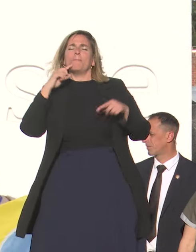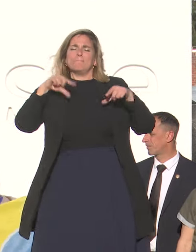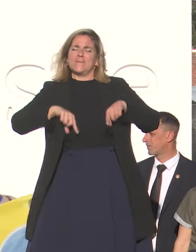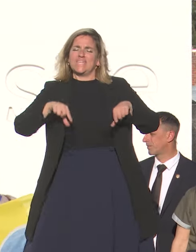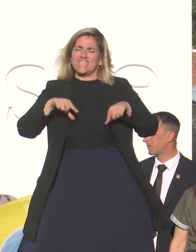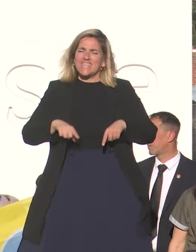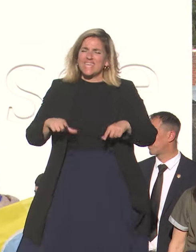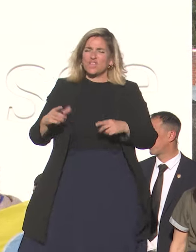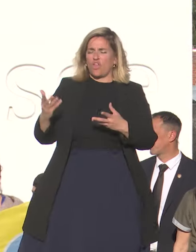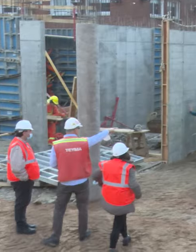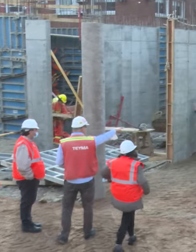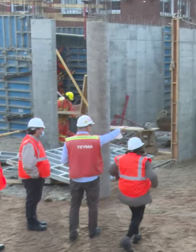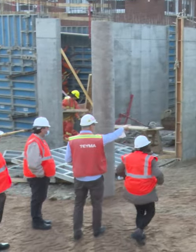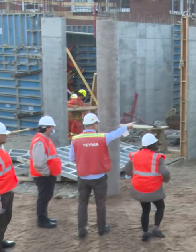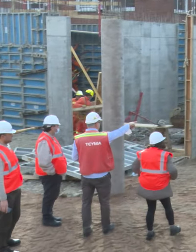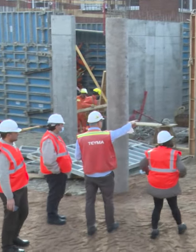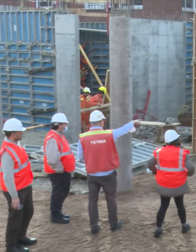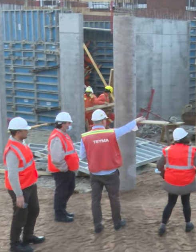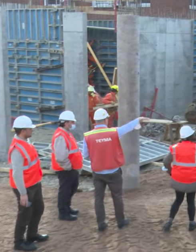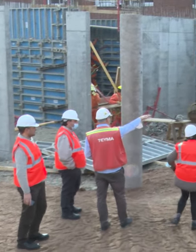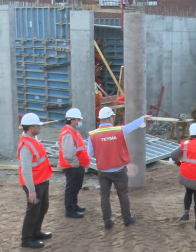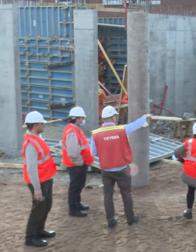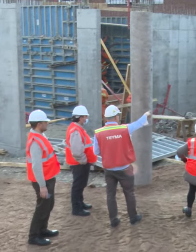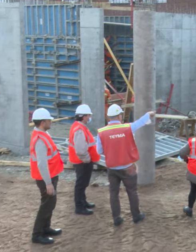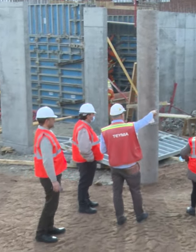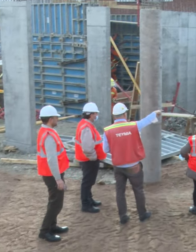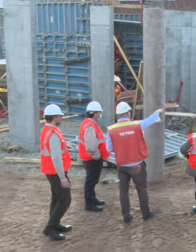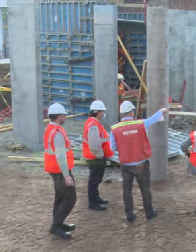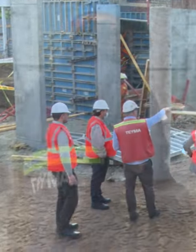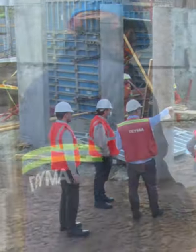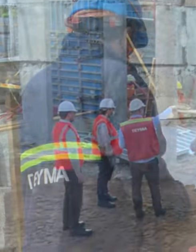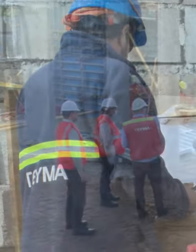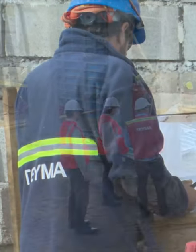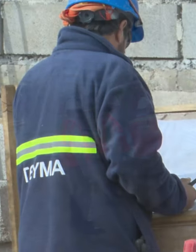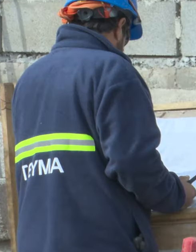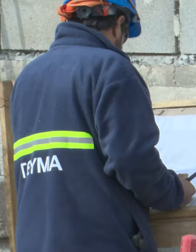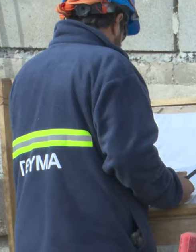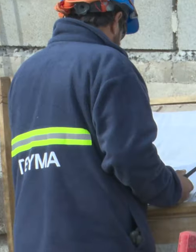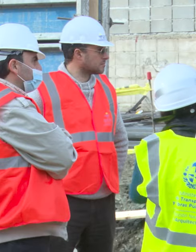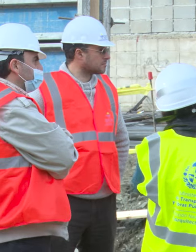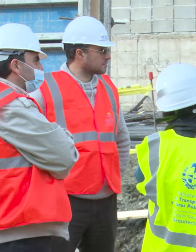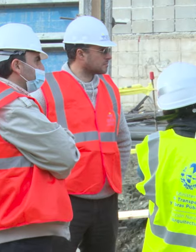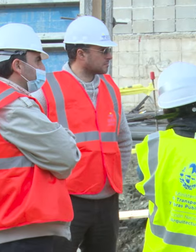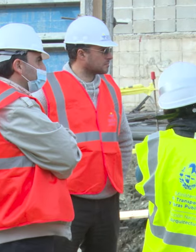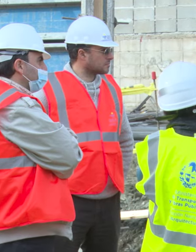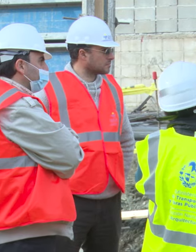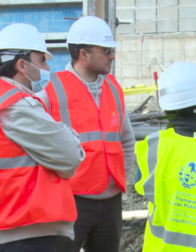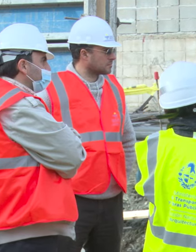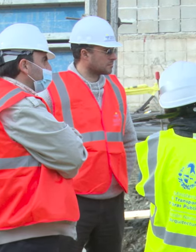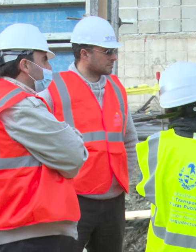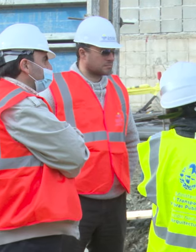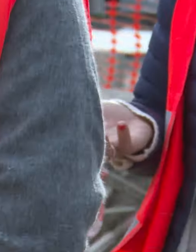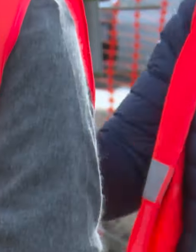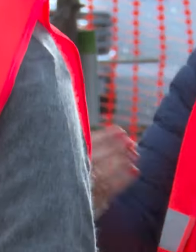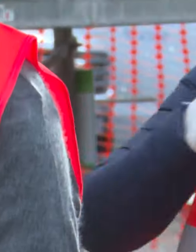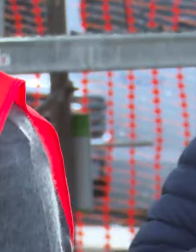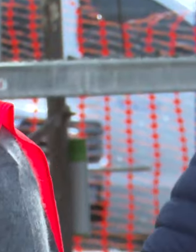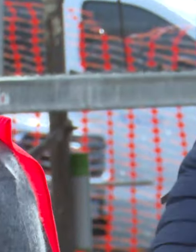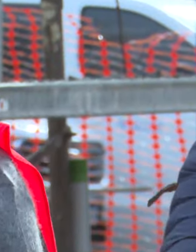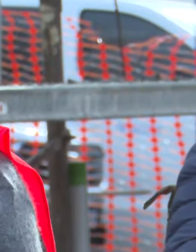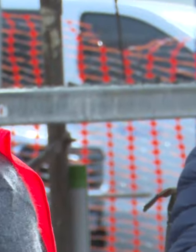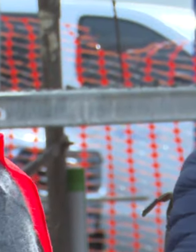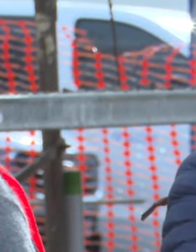eso? Porque el Ministerio de Transportes y Obras Públicas es el organismo del Estado que tiene mayor expertise en poder